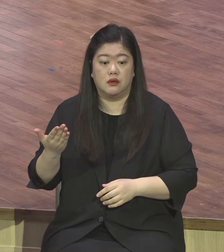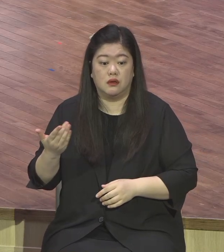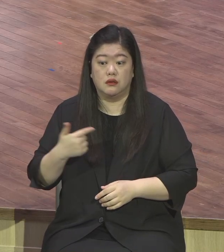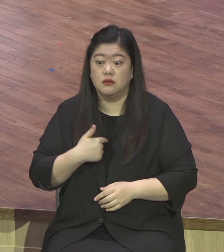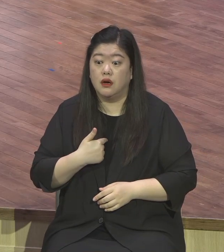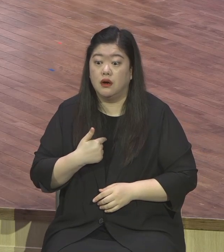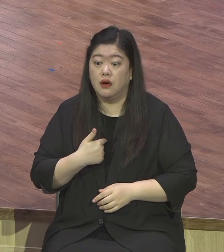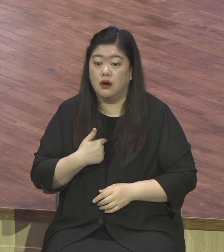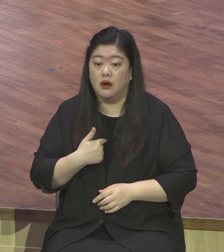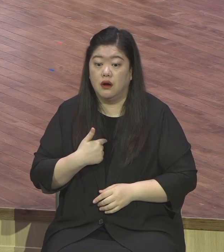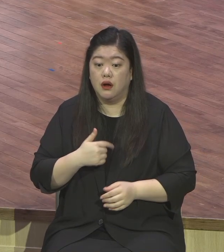살고